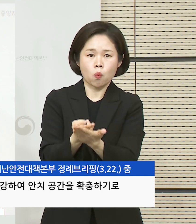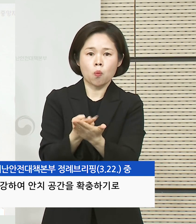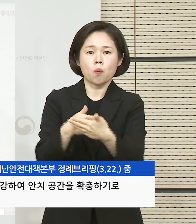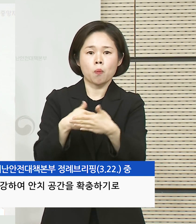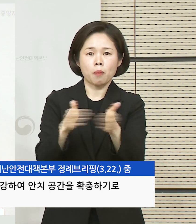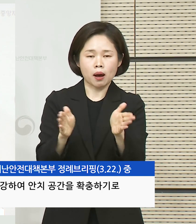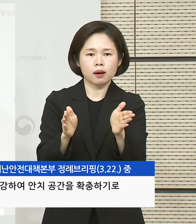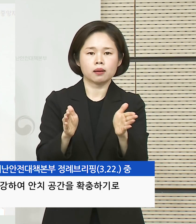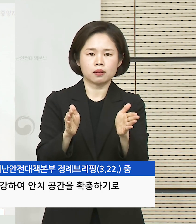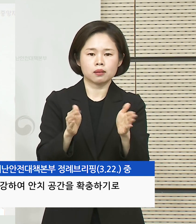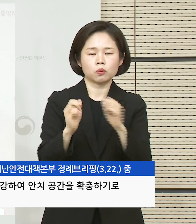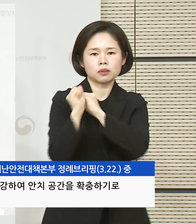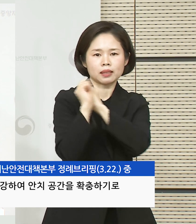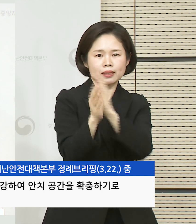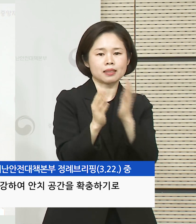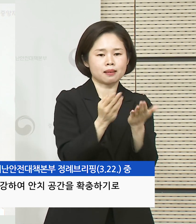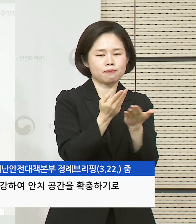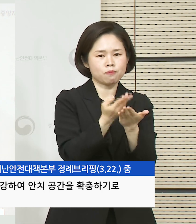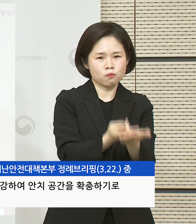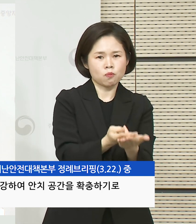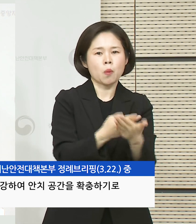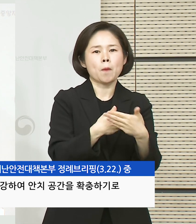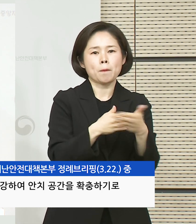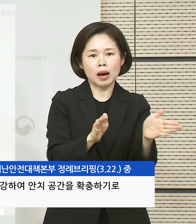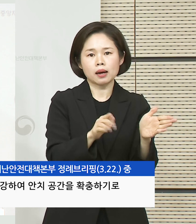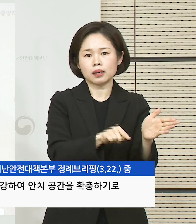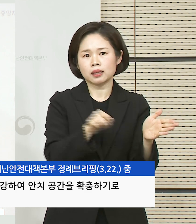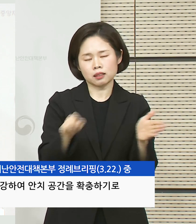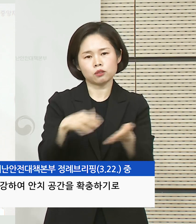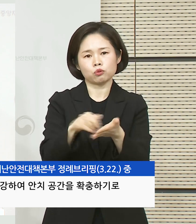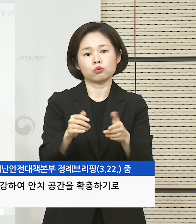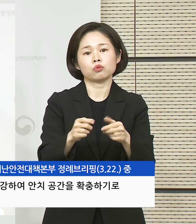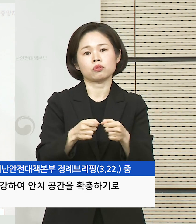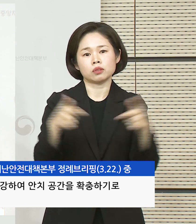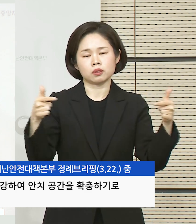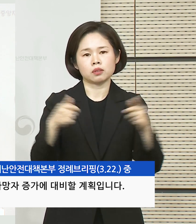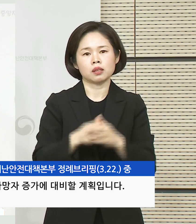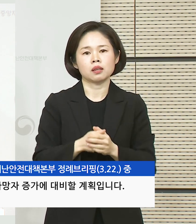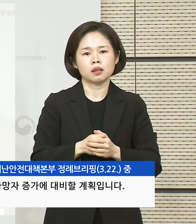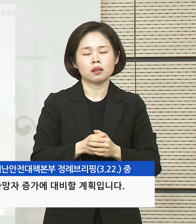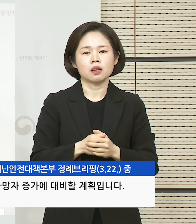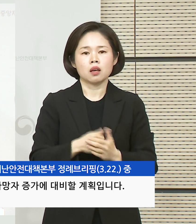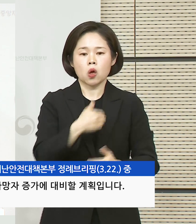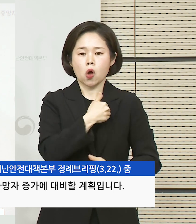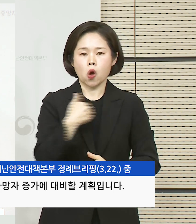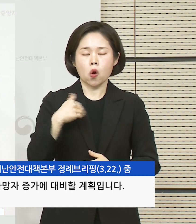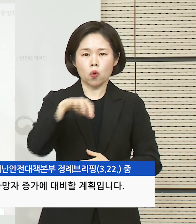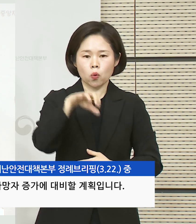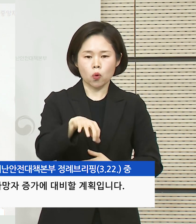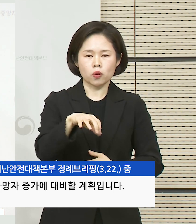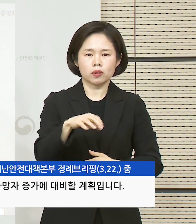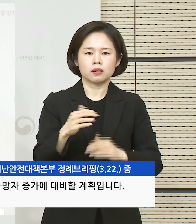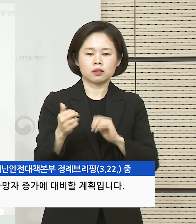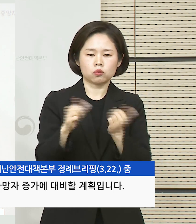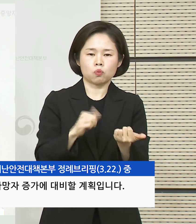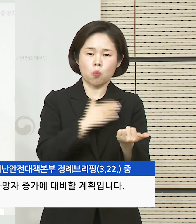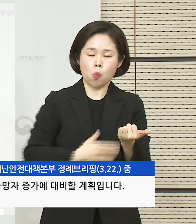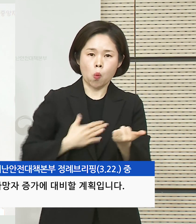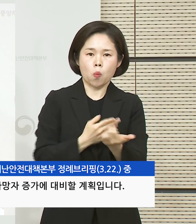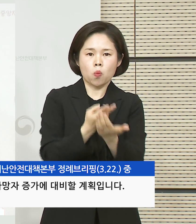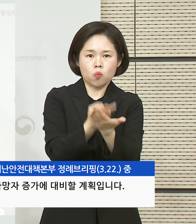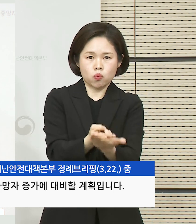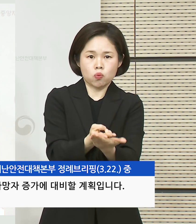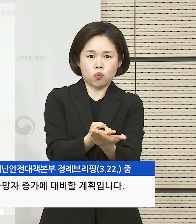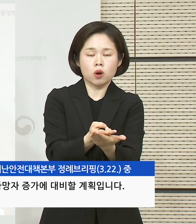안치실도 보강하여 안치공간을 확충하기로 하였습니다. 여유공간에 안치시설을 추가적으로